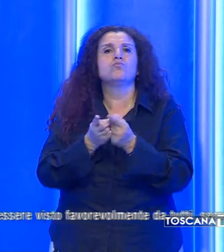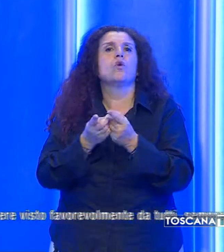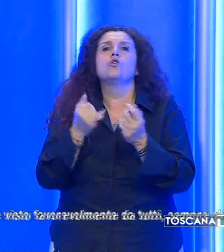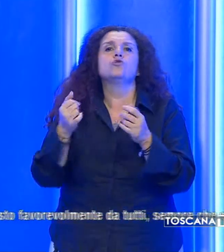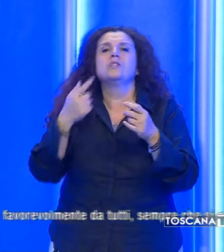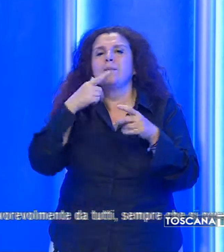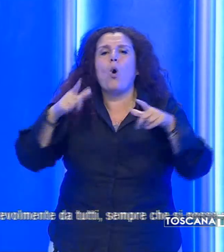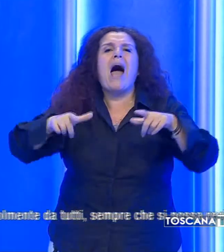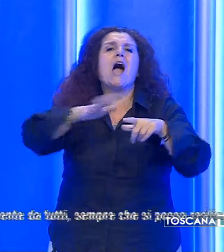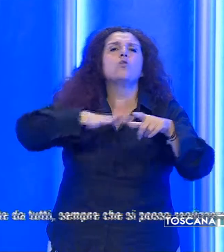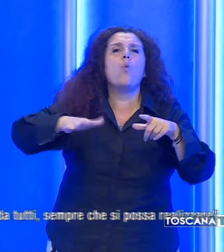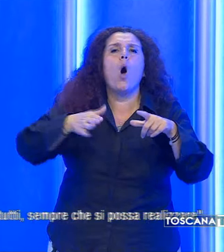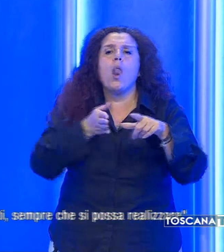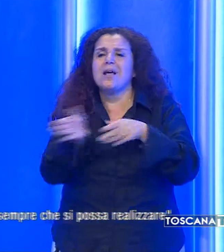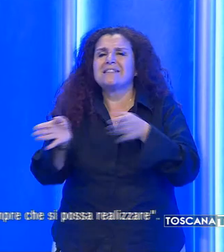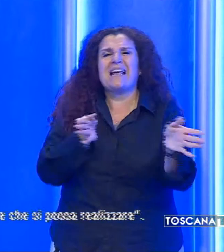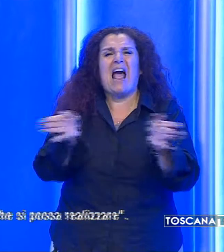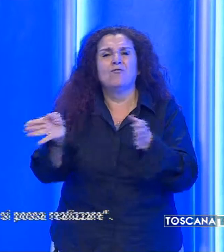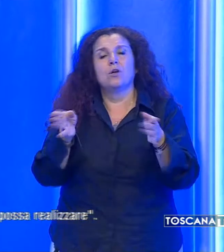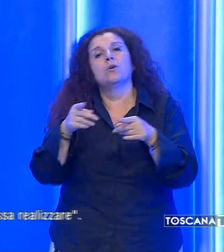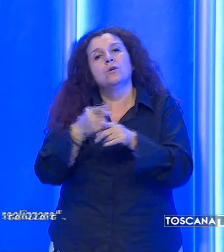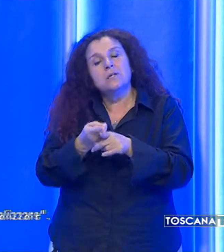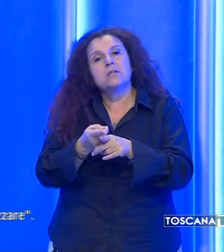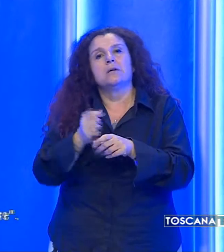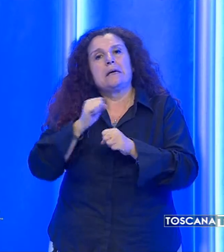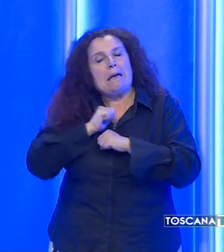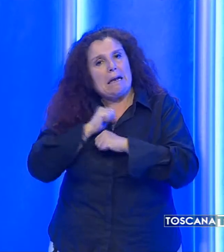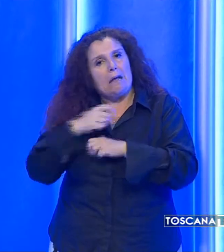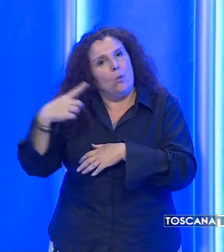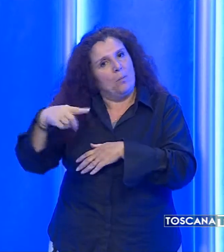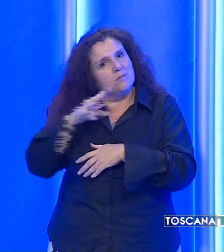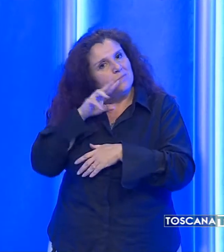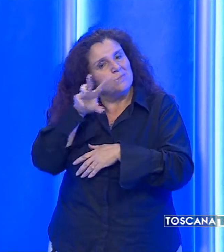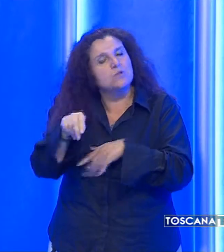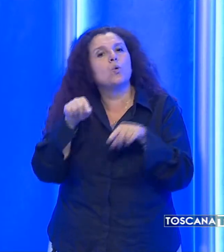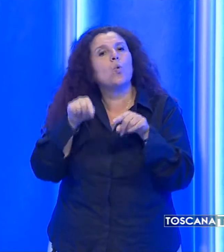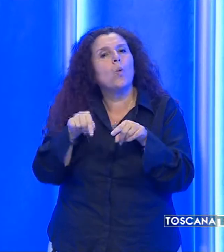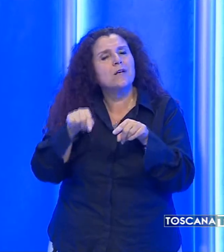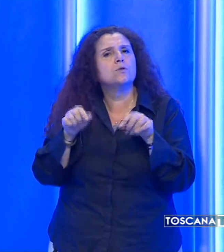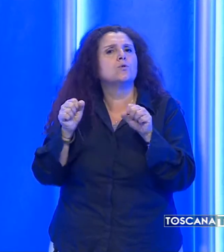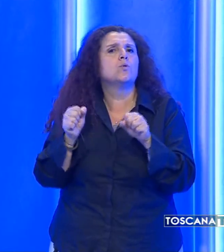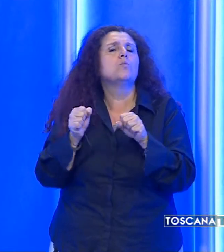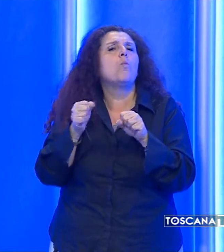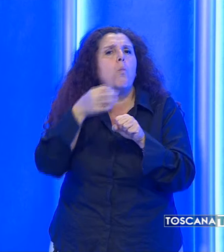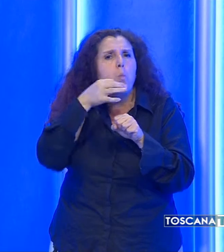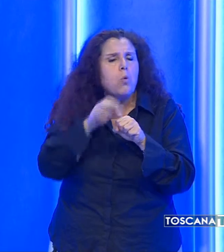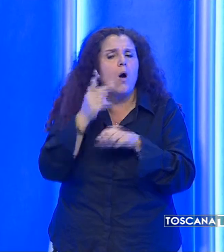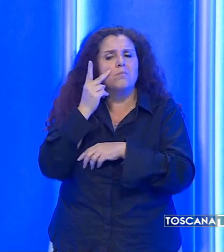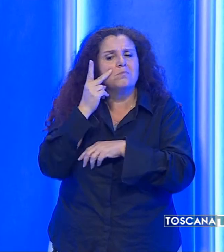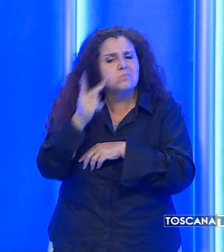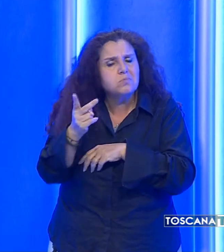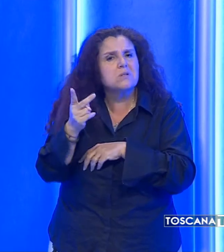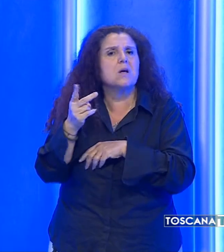aiuole sparti traffico, io credo, ha detto Pessina, che questo non possa che essere visto